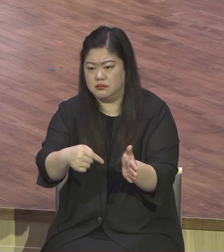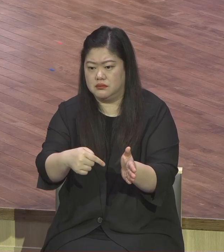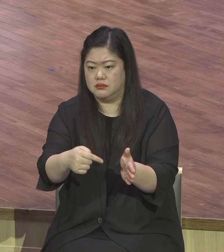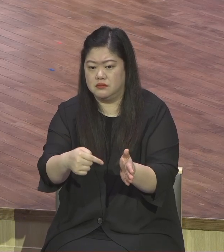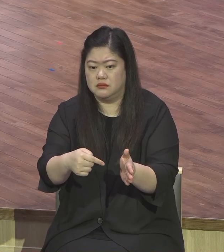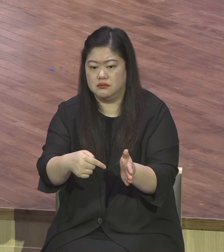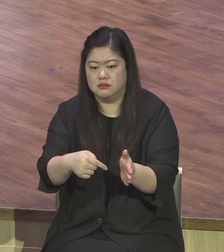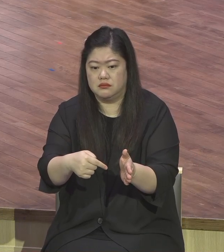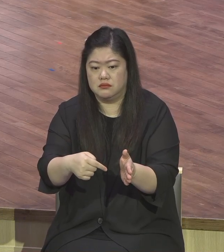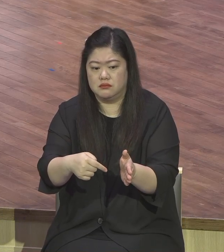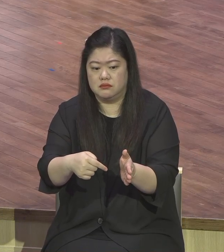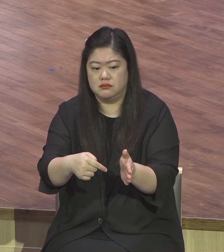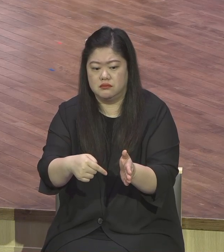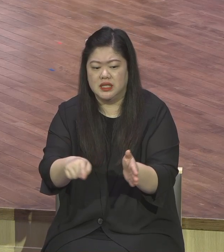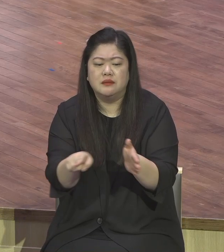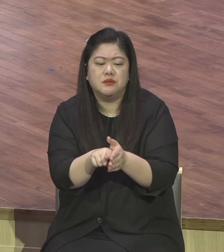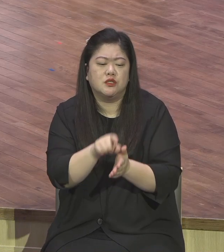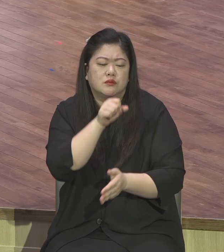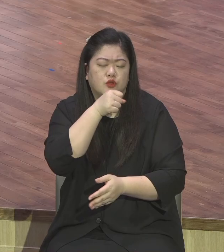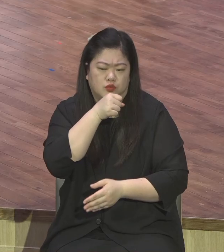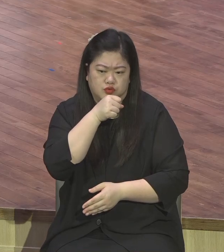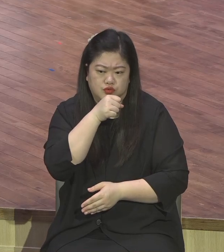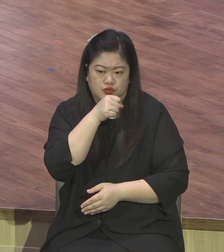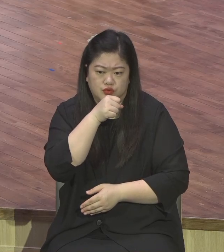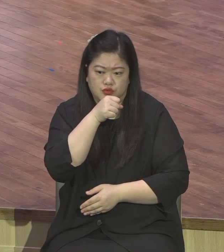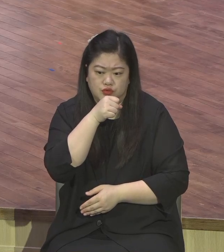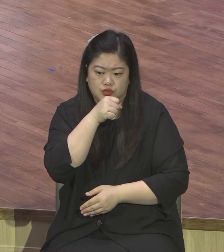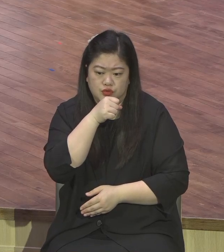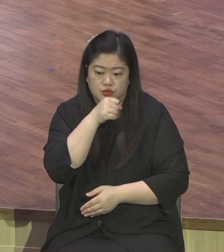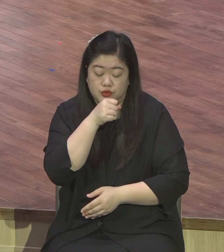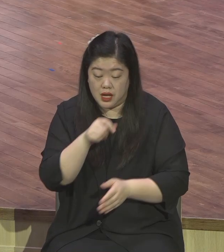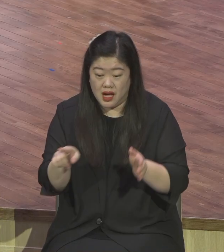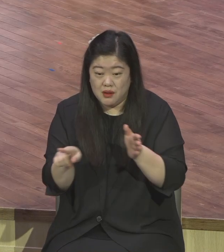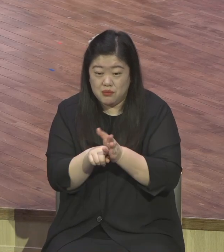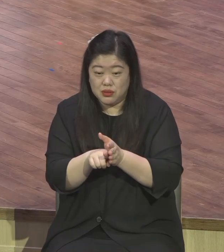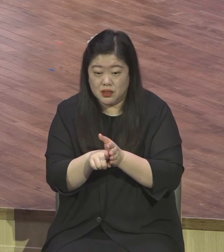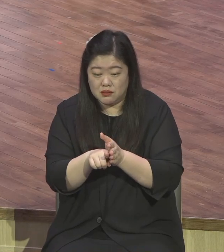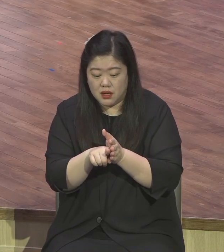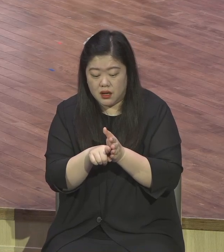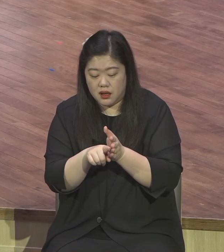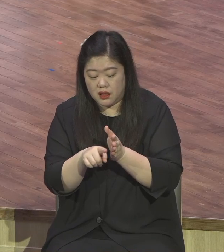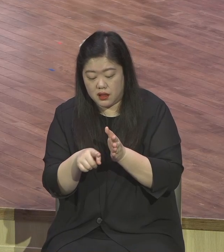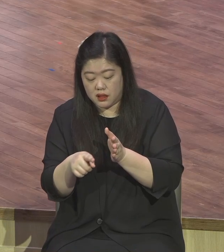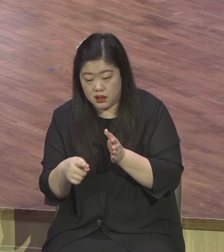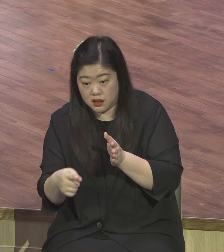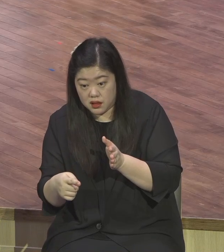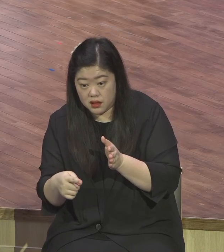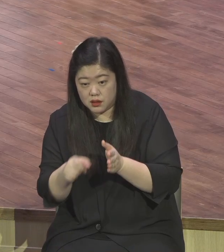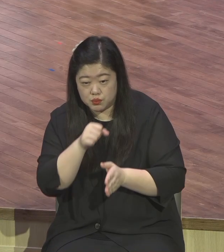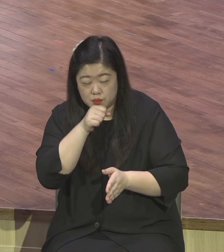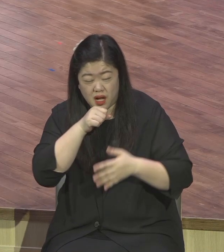예수님께서는 열매 맺는 풍성한 삶을 사는 데에서 가장 중요한 것이 뭐라고요 믿음이라고 중요해요 믿음